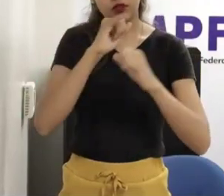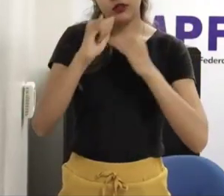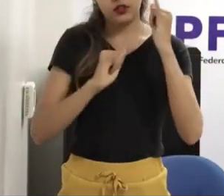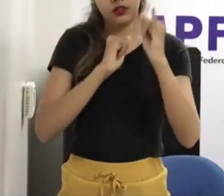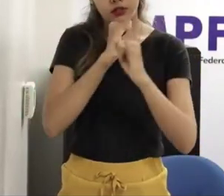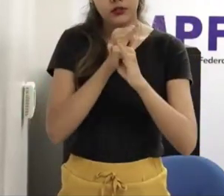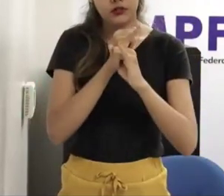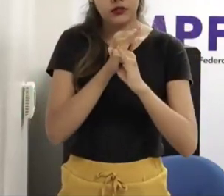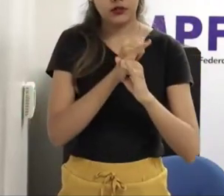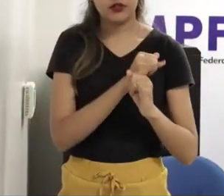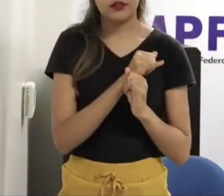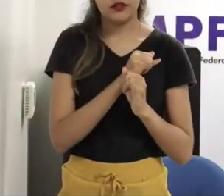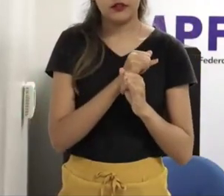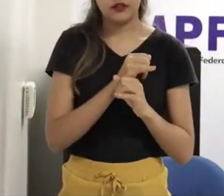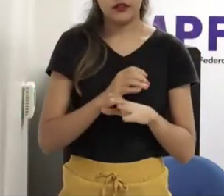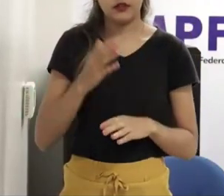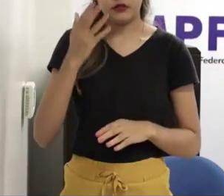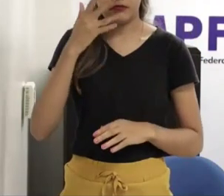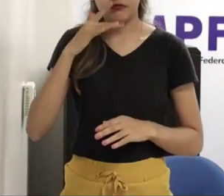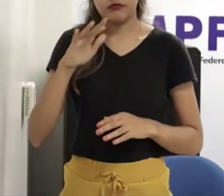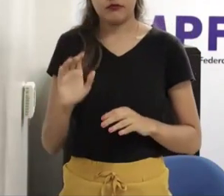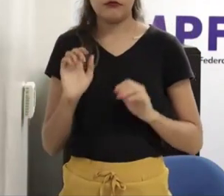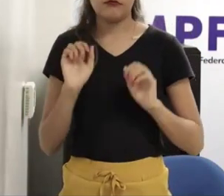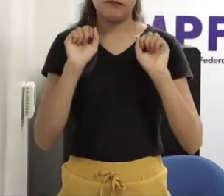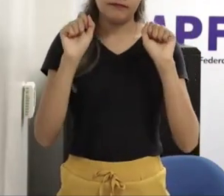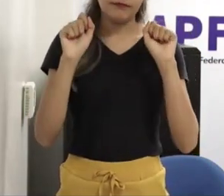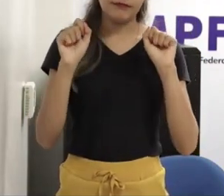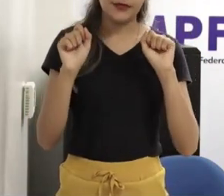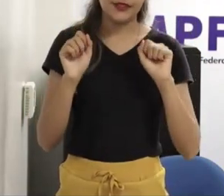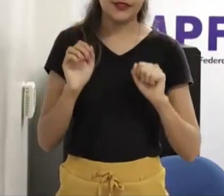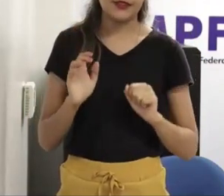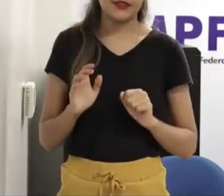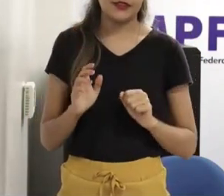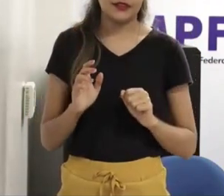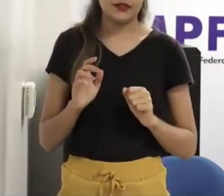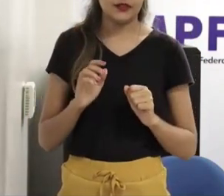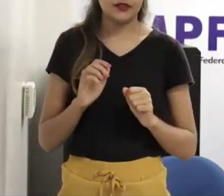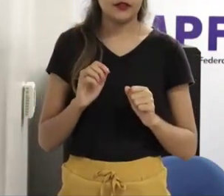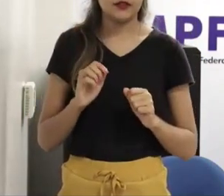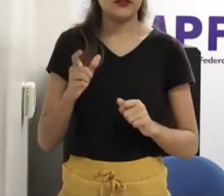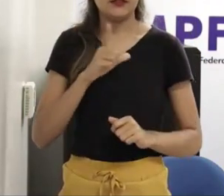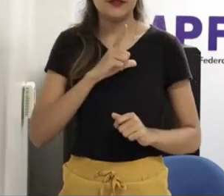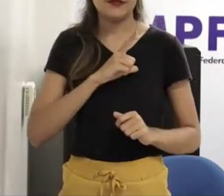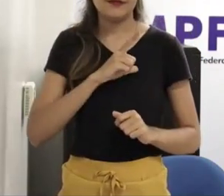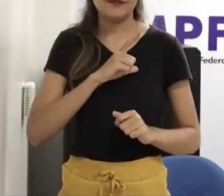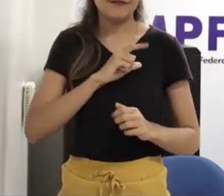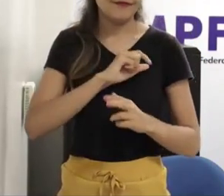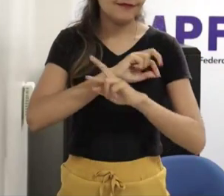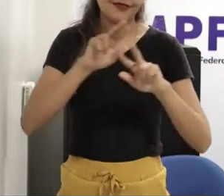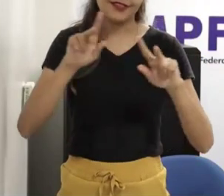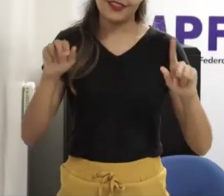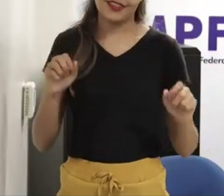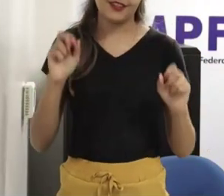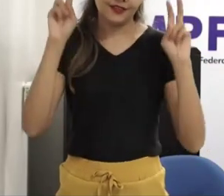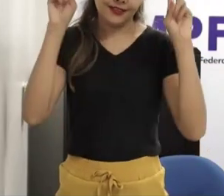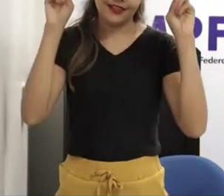é um mundo maravilhoso, né, não, não dá para negar que tem coisas muito interessantes lá, mas também é um mundo aberto e